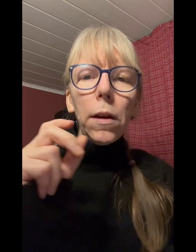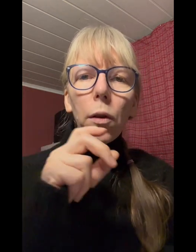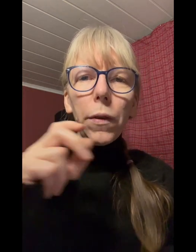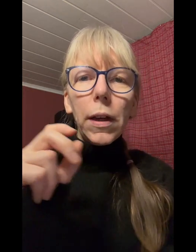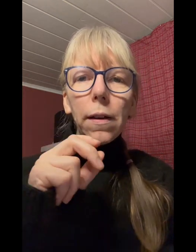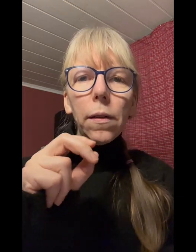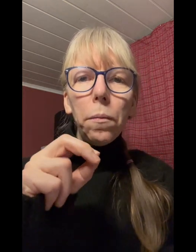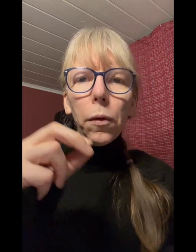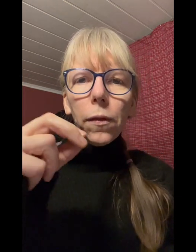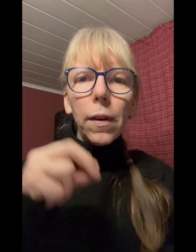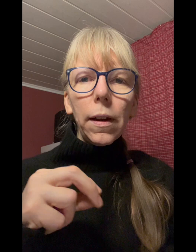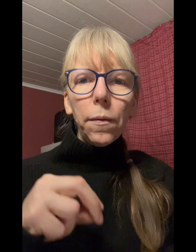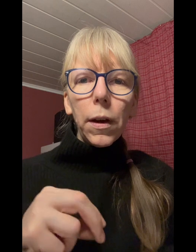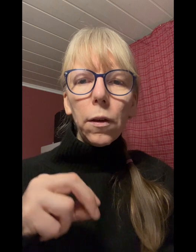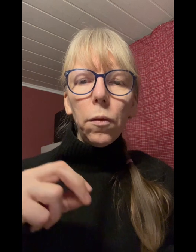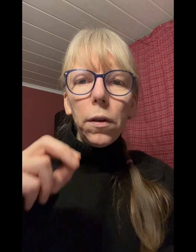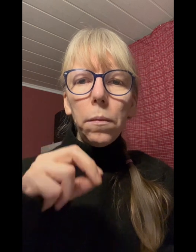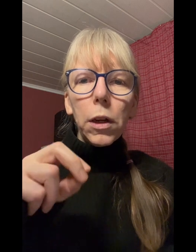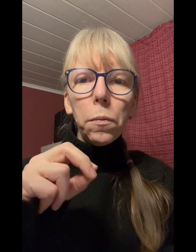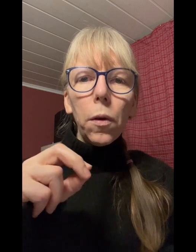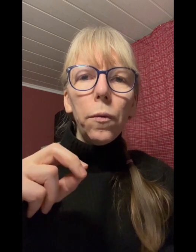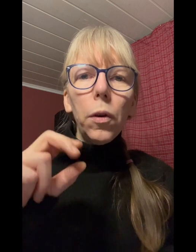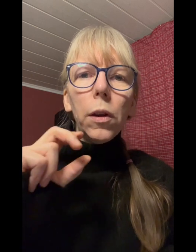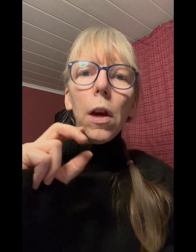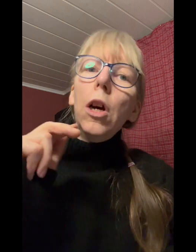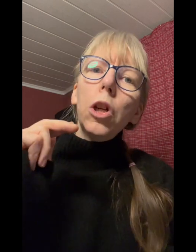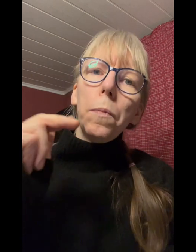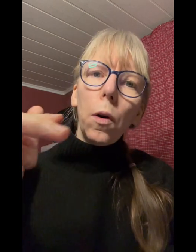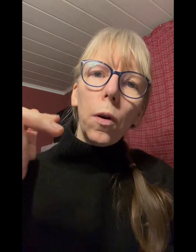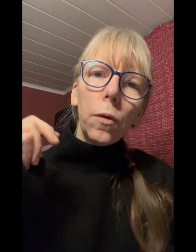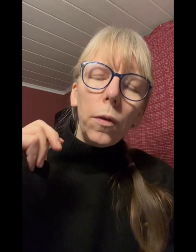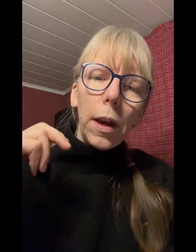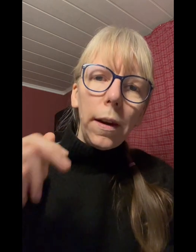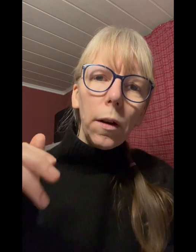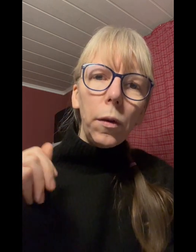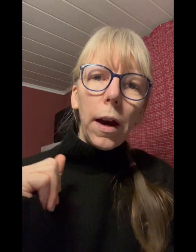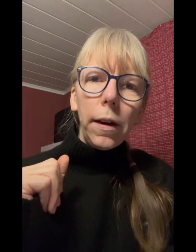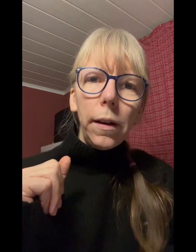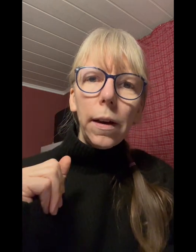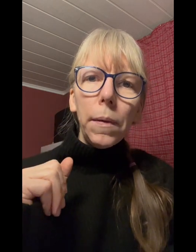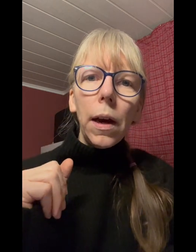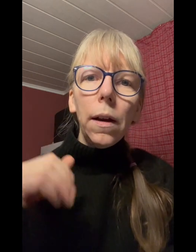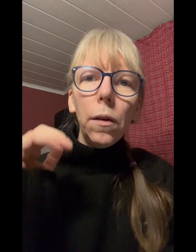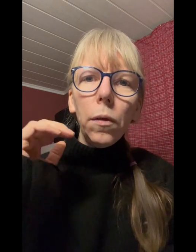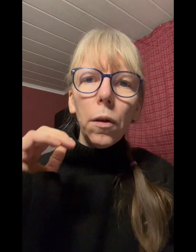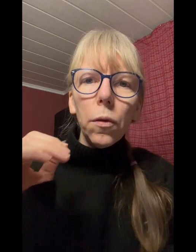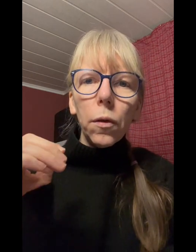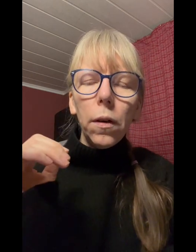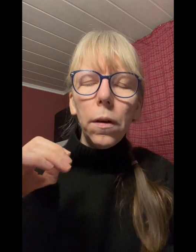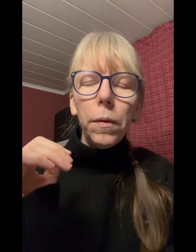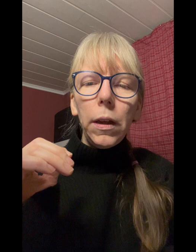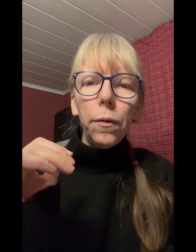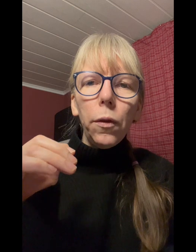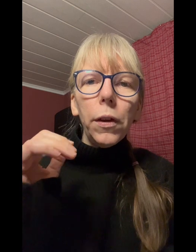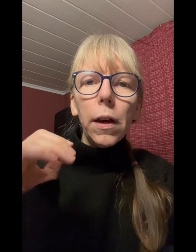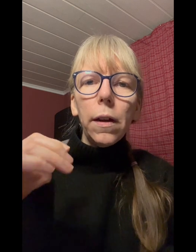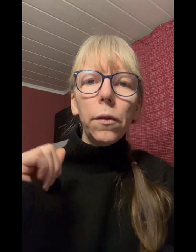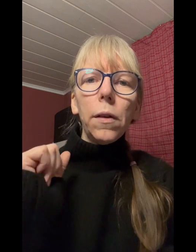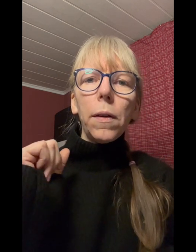häufig geht es ein pluszeichen weiter unten nimmt der sport wo ich sport und die ernährung ja eingeben kann und auch die flüssigkeit also das was